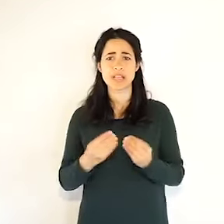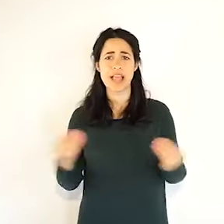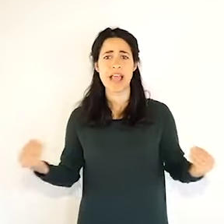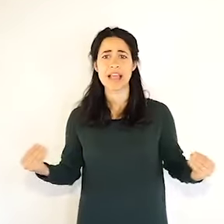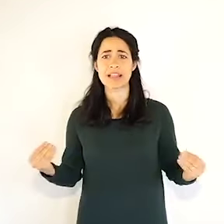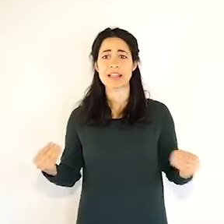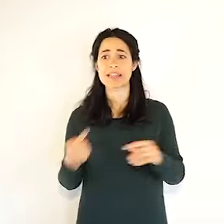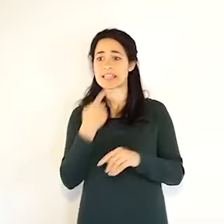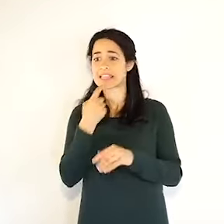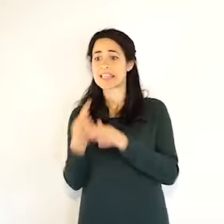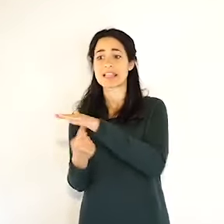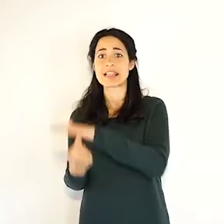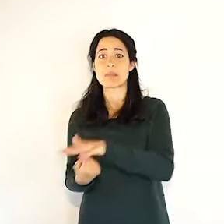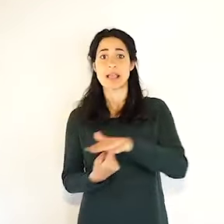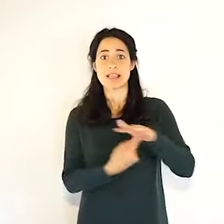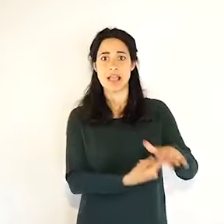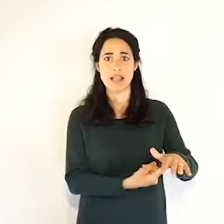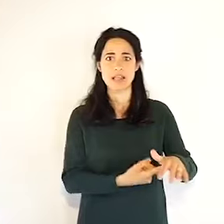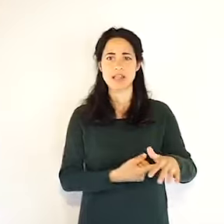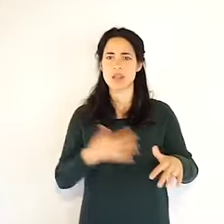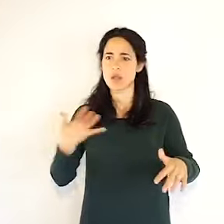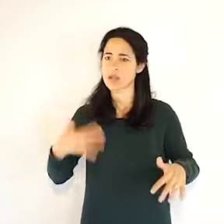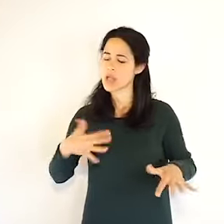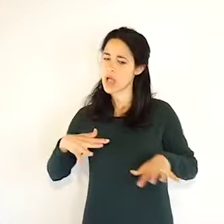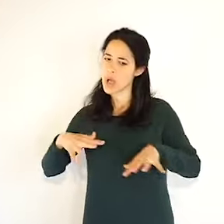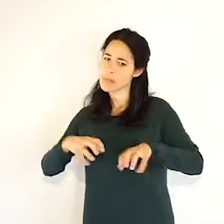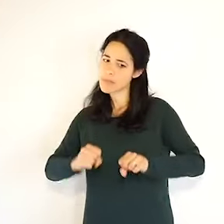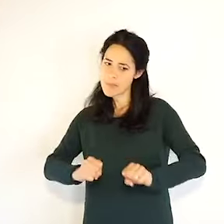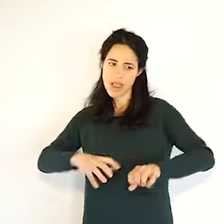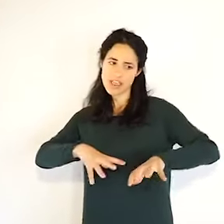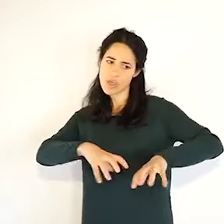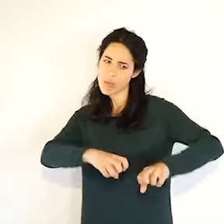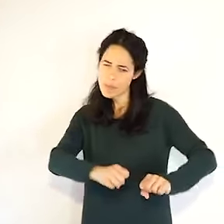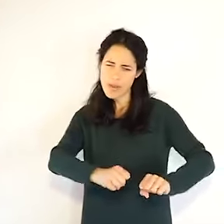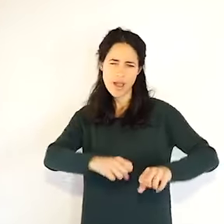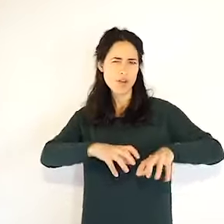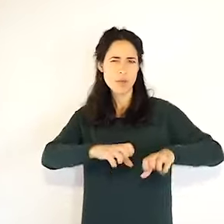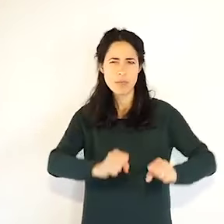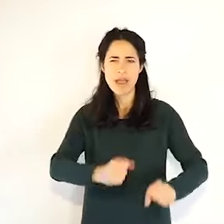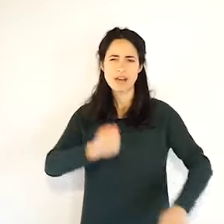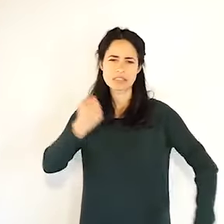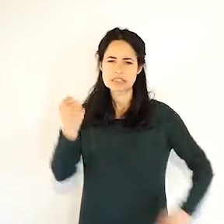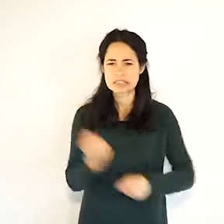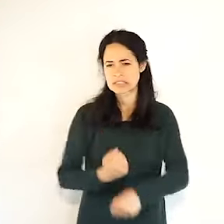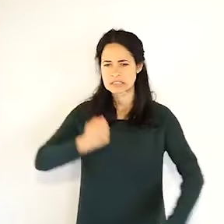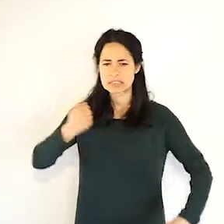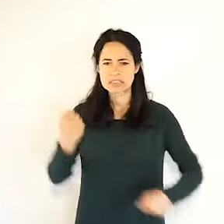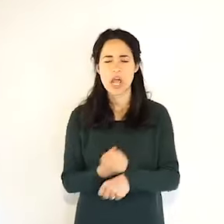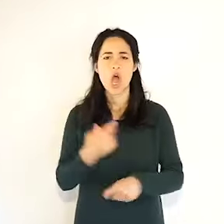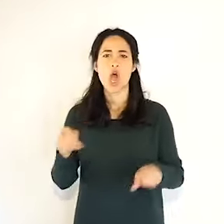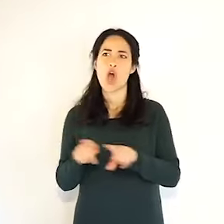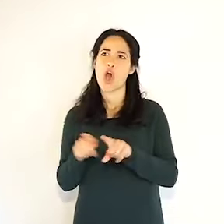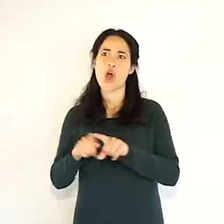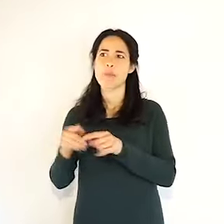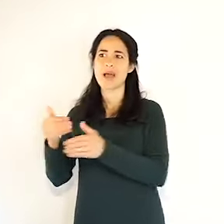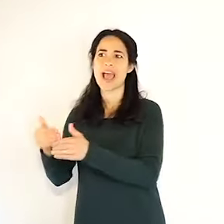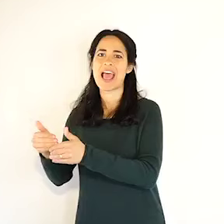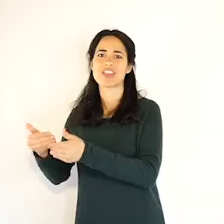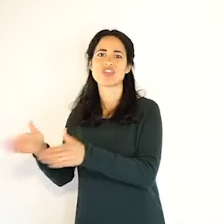cercare di recuperare in vari luoghi della nazione